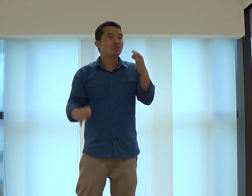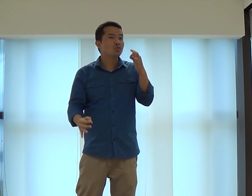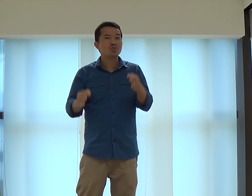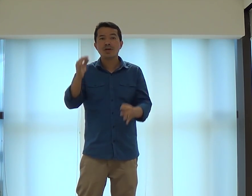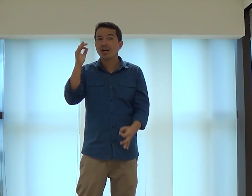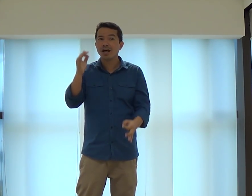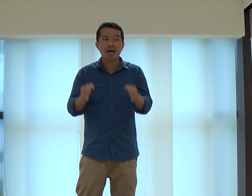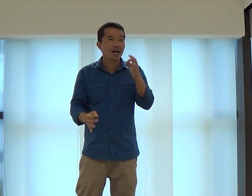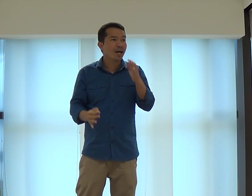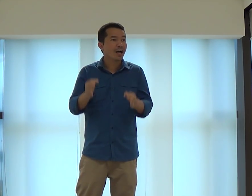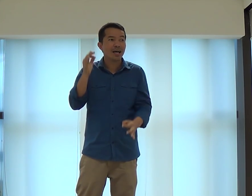julgadas.